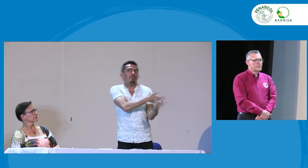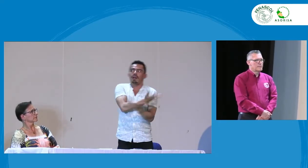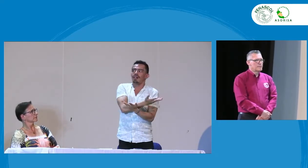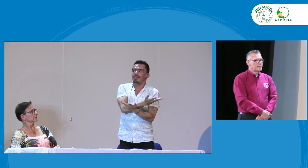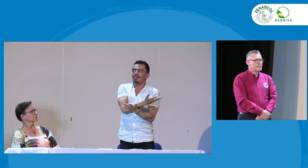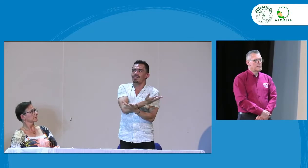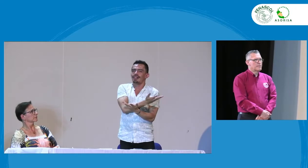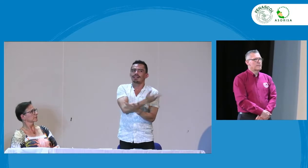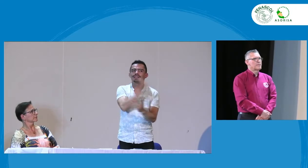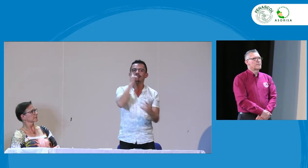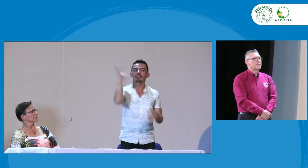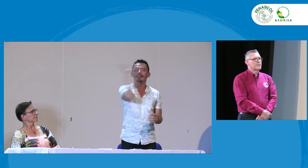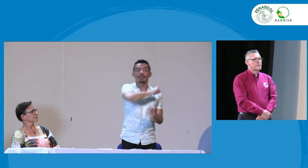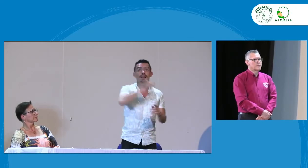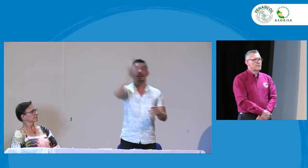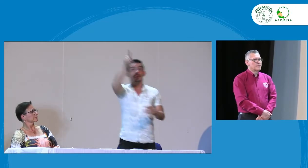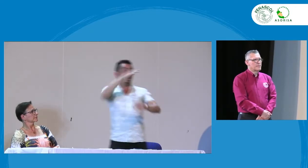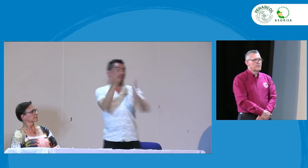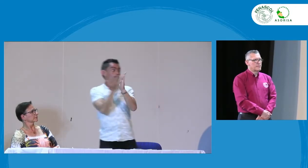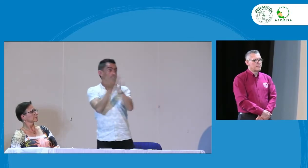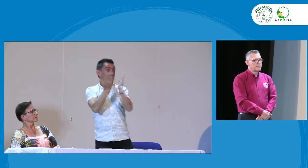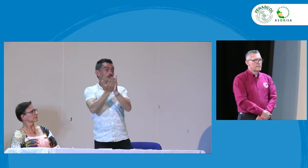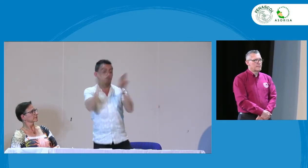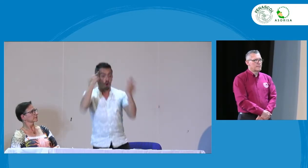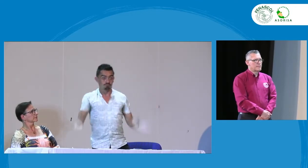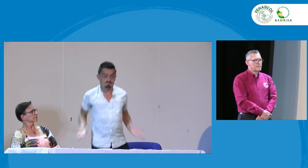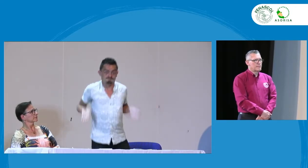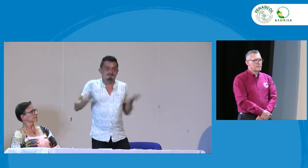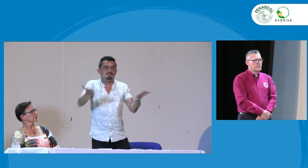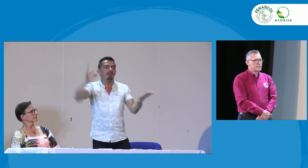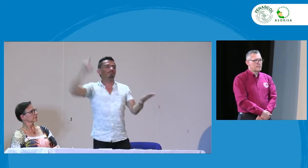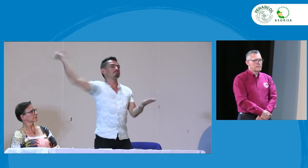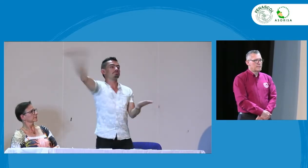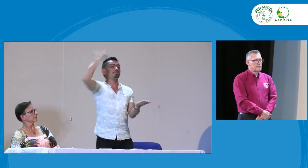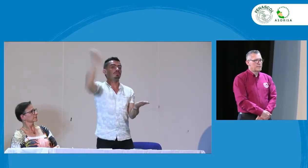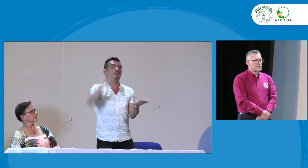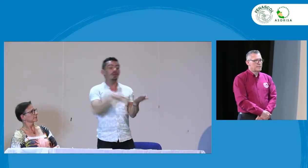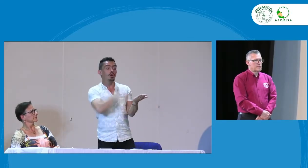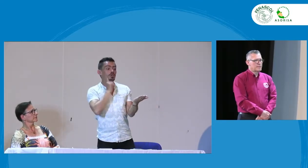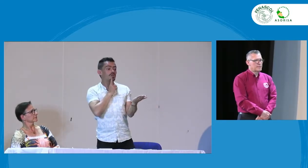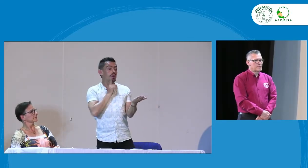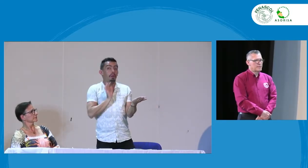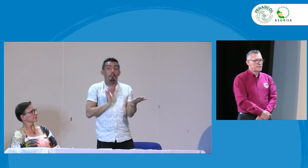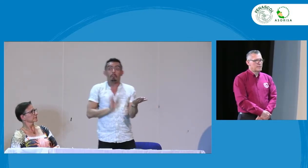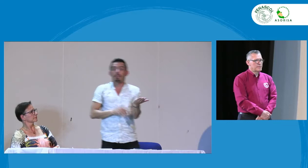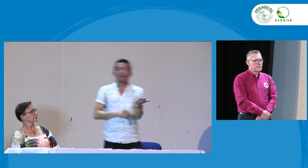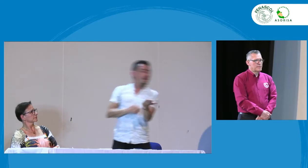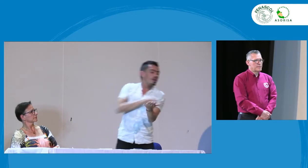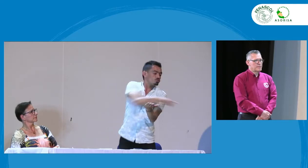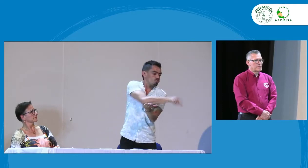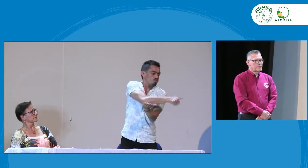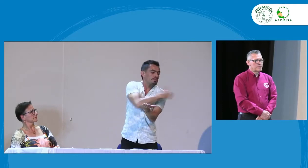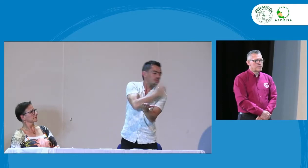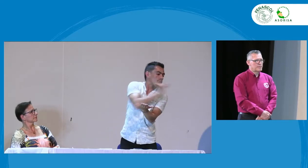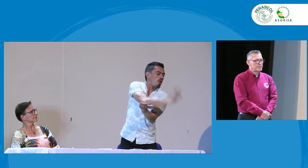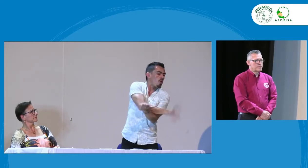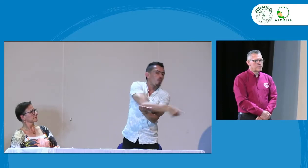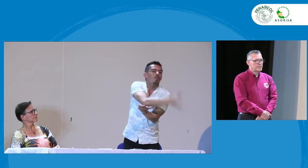personas oyentes pero la pregunta es bueno para las personas sordas cómo es esto cómo es esta situación vemos que el ministerio tiene una